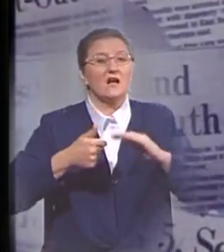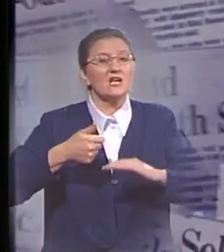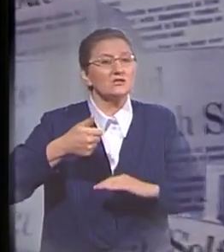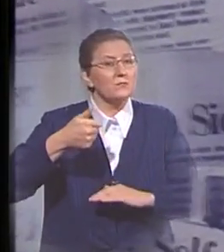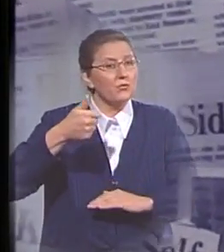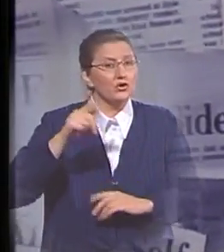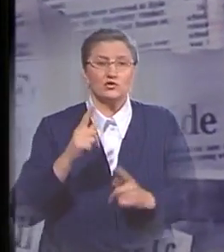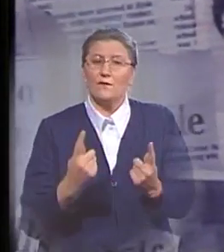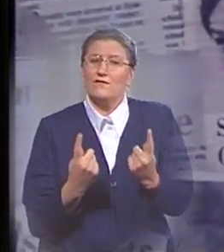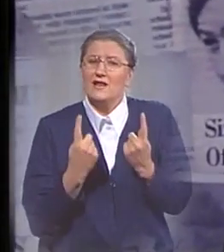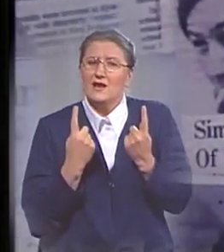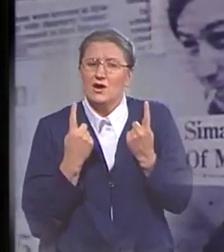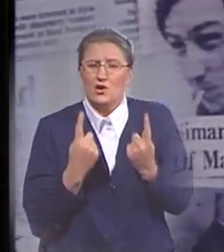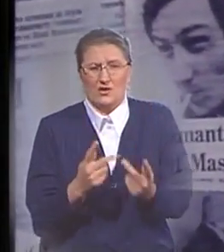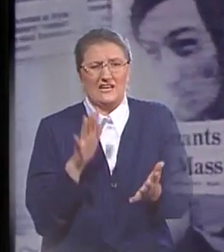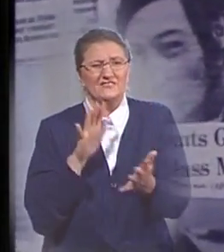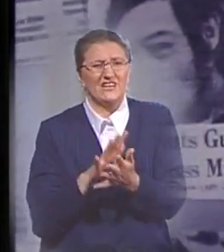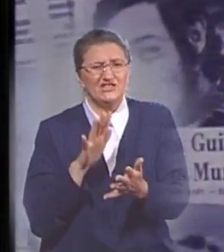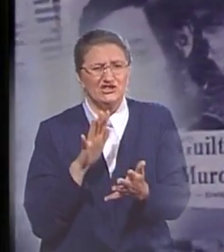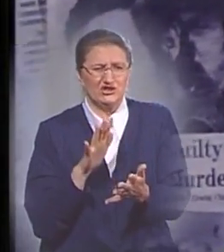что велико развращение человеков на земле,